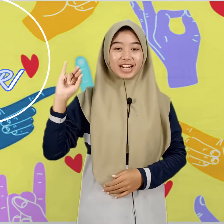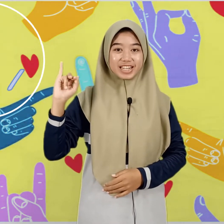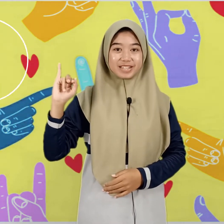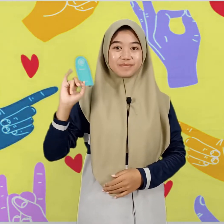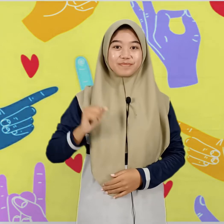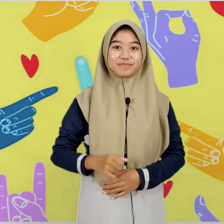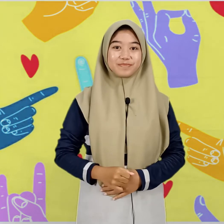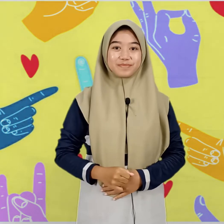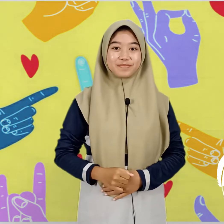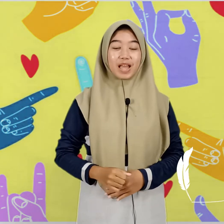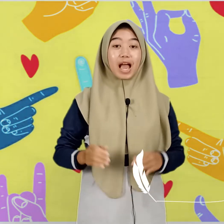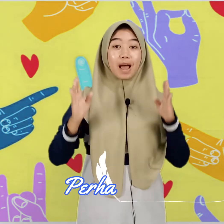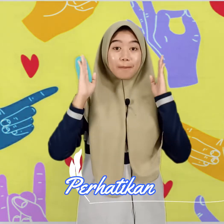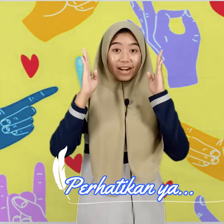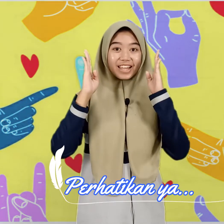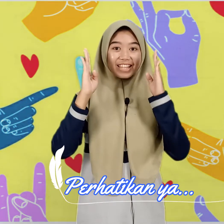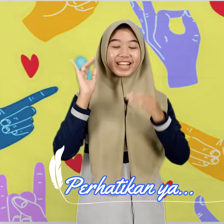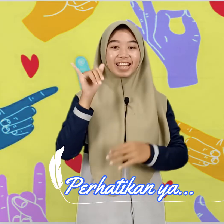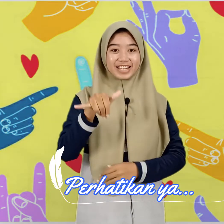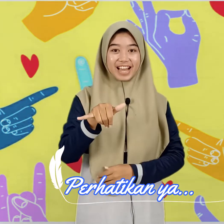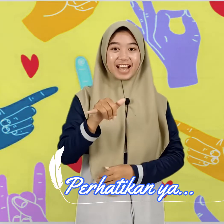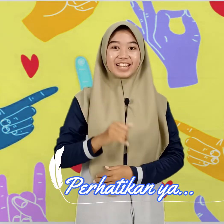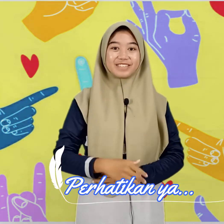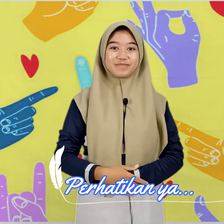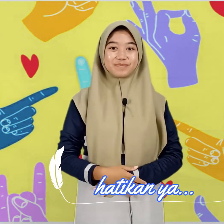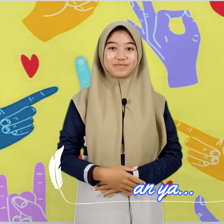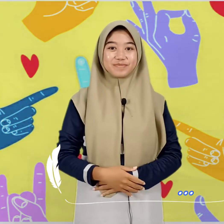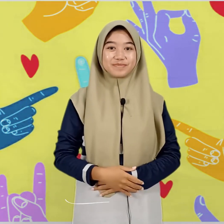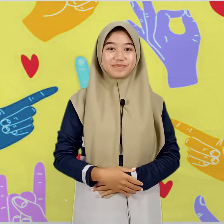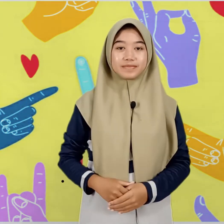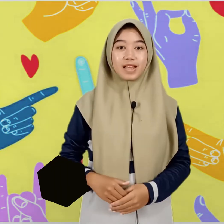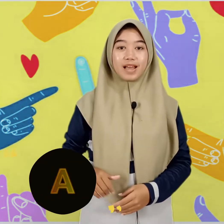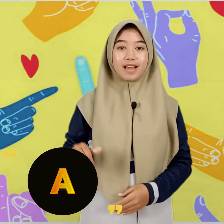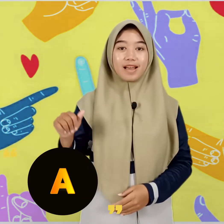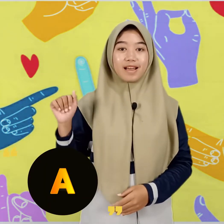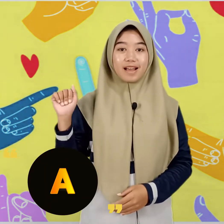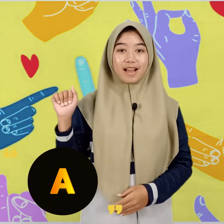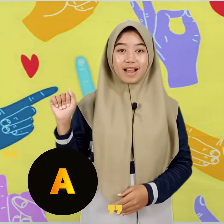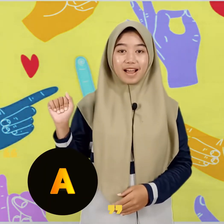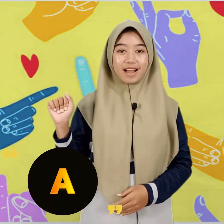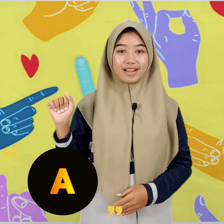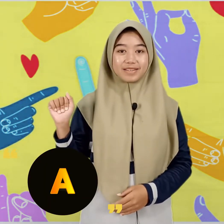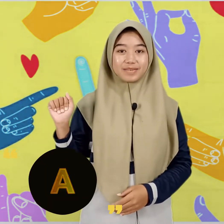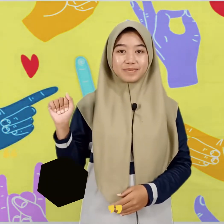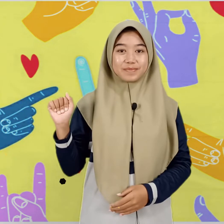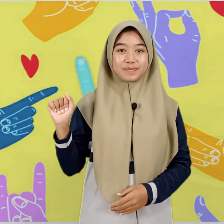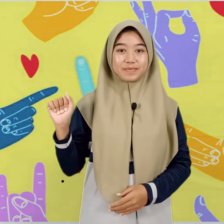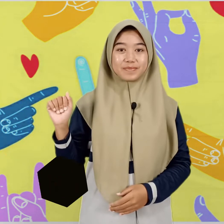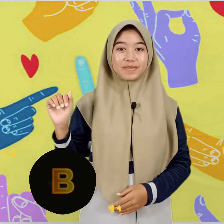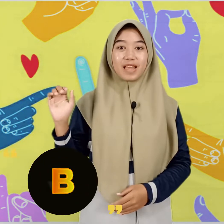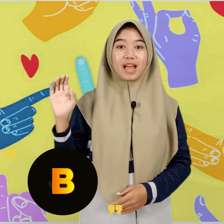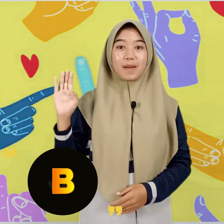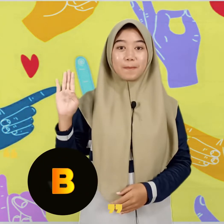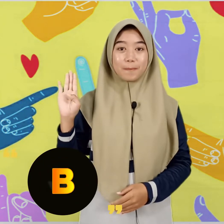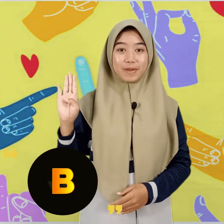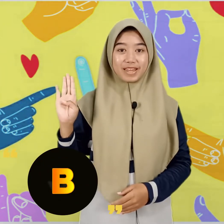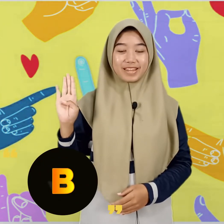-I Perhatikan ya A B